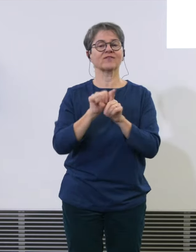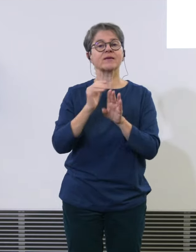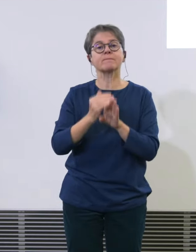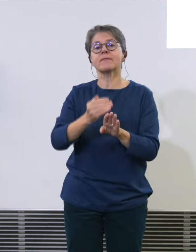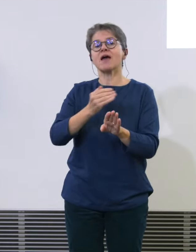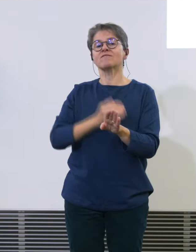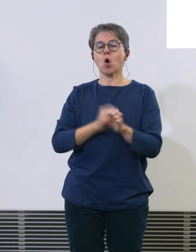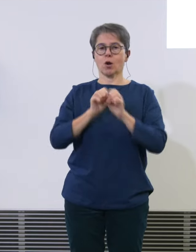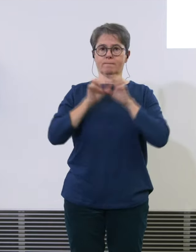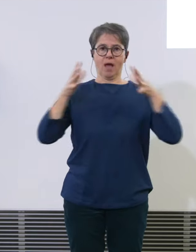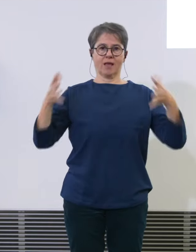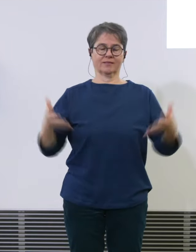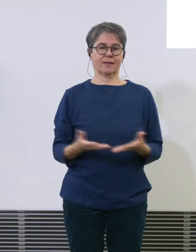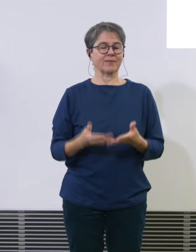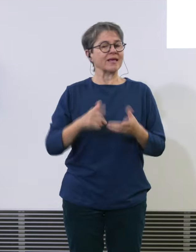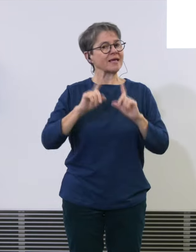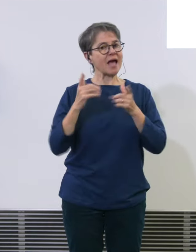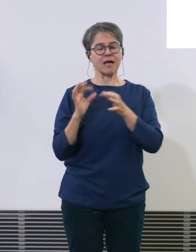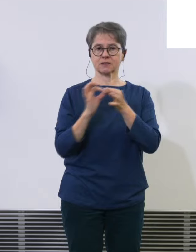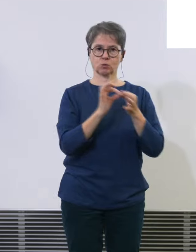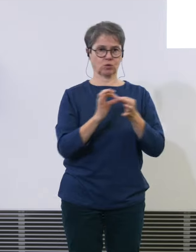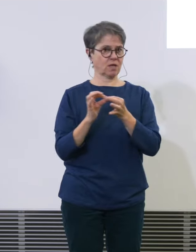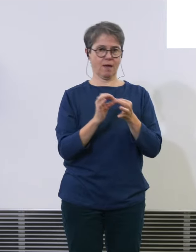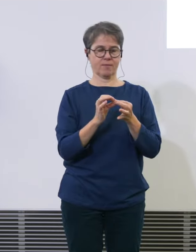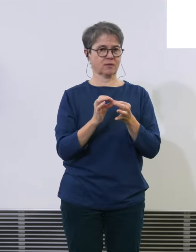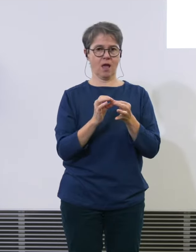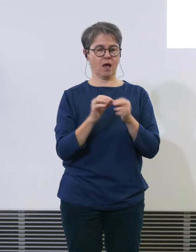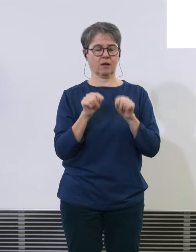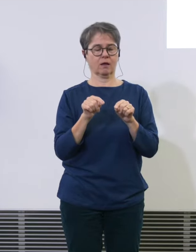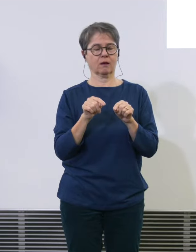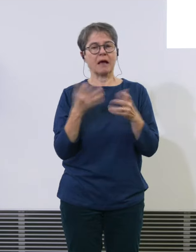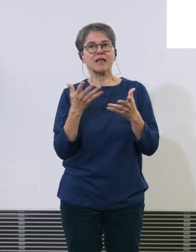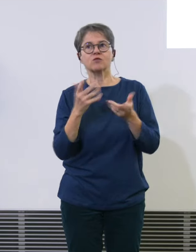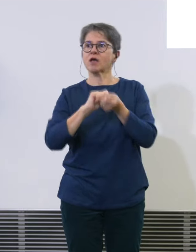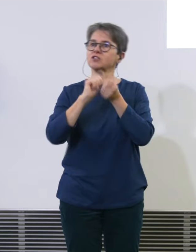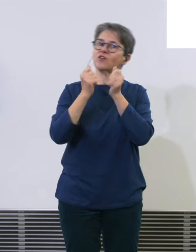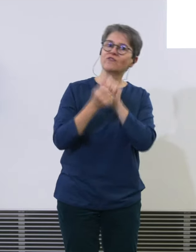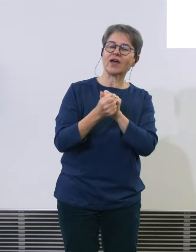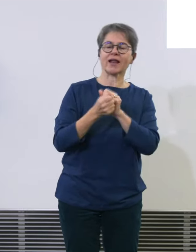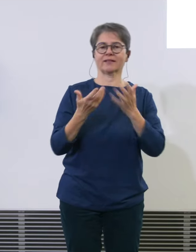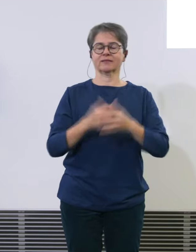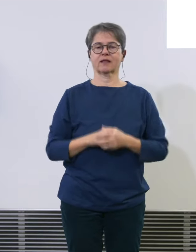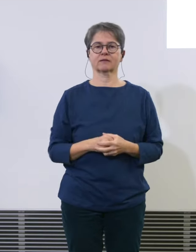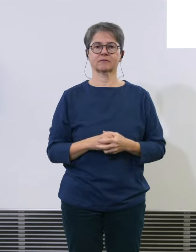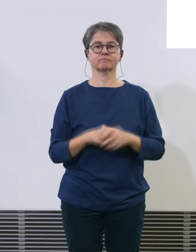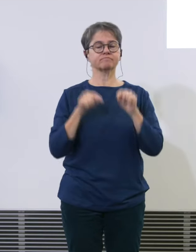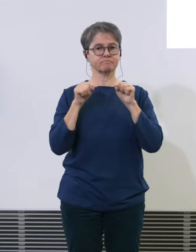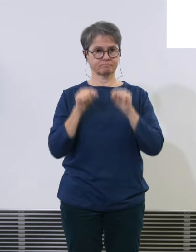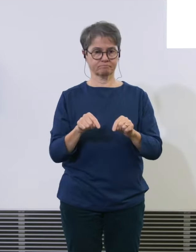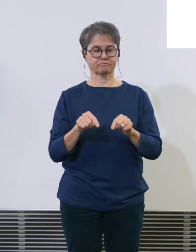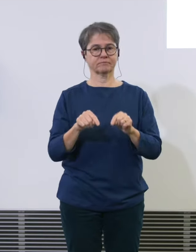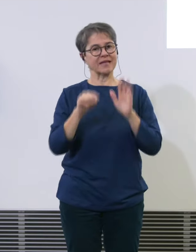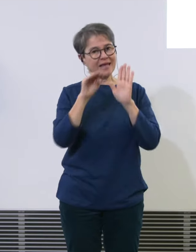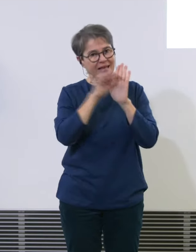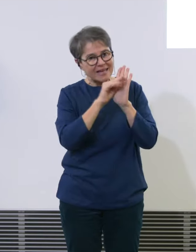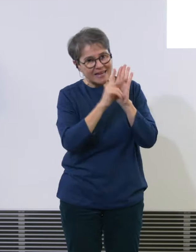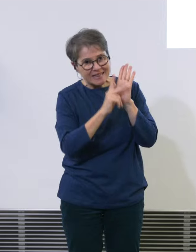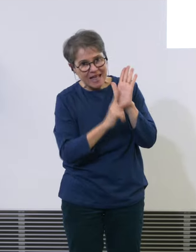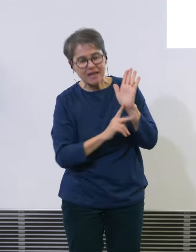Zusammenhang mit der Pandemie, dass man sich da irgendwie etwas verändert hat. Die Kriterien bleiben die gleichen. Und das hat